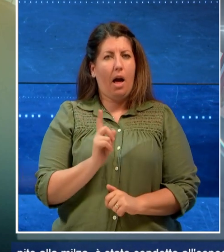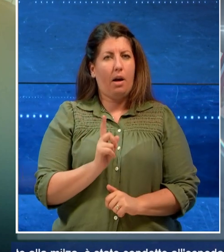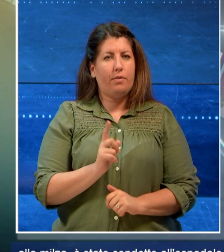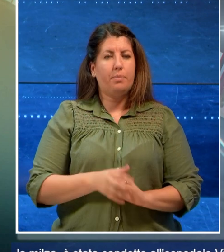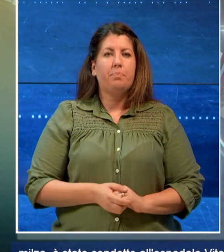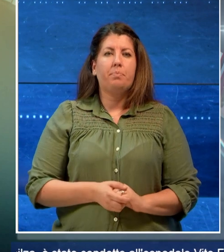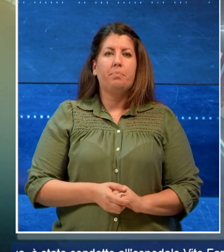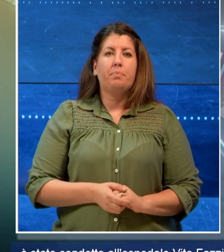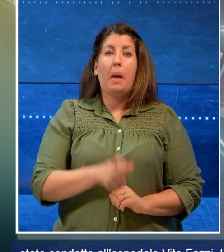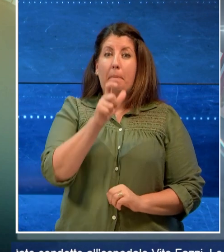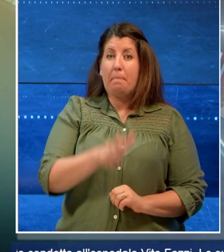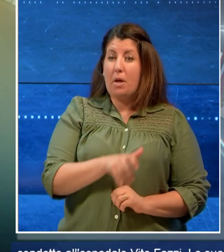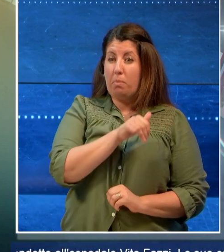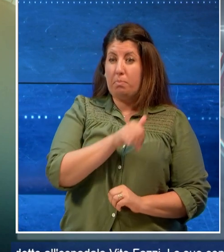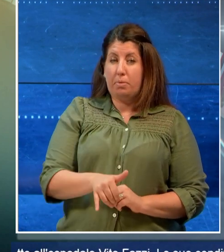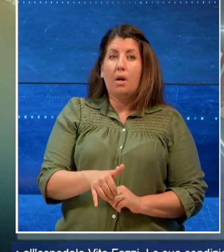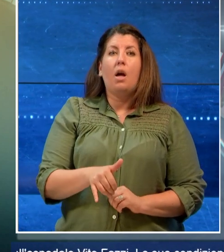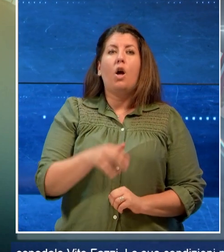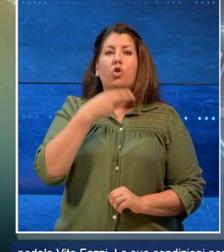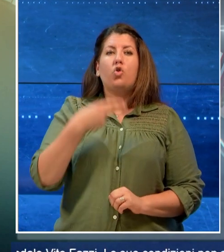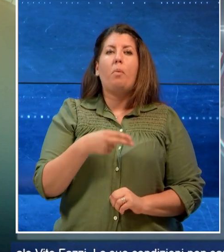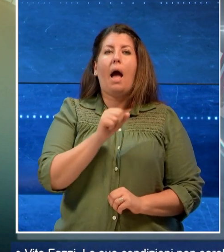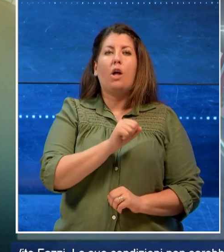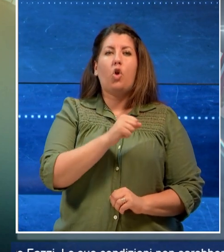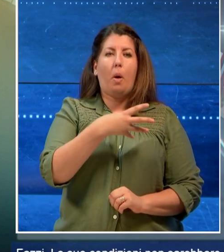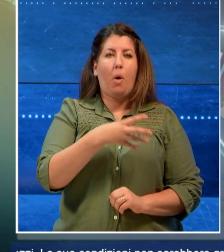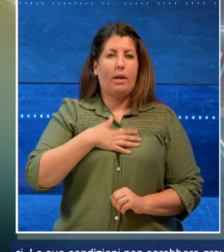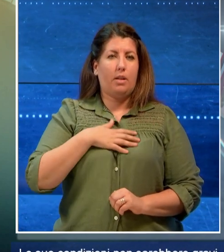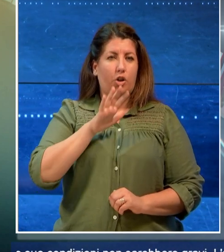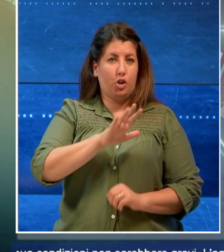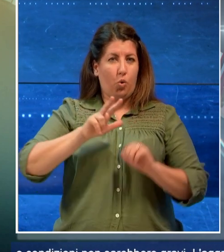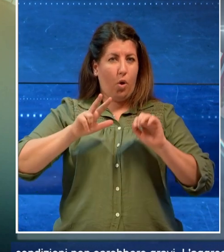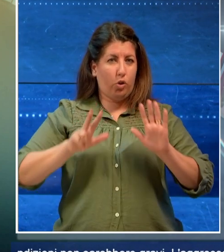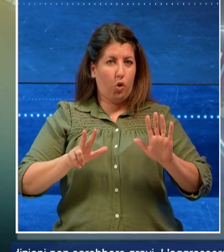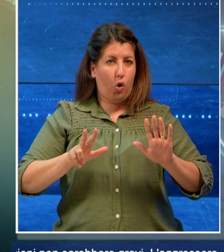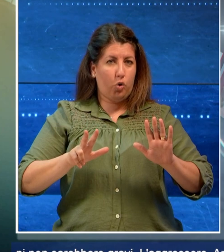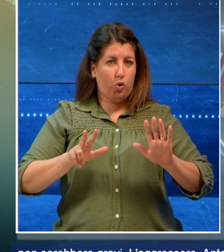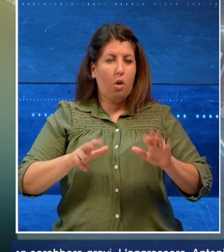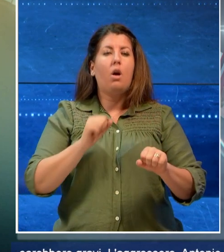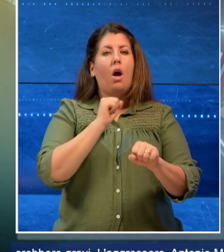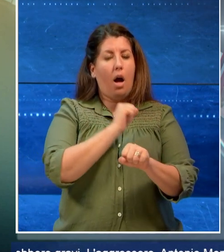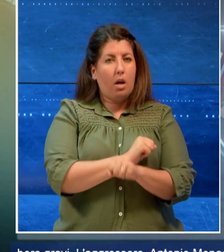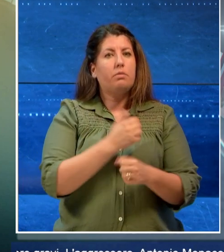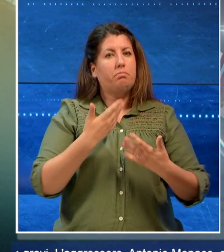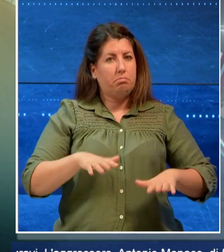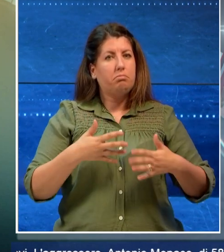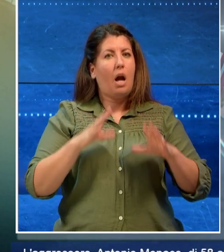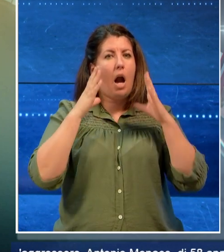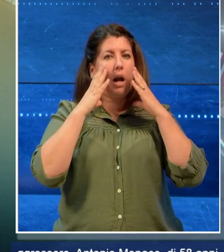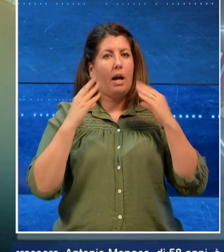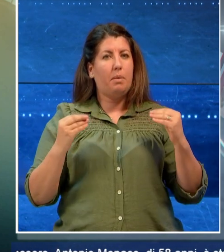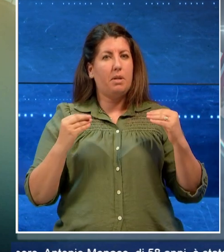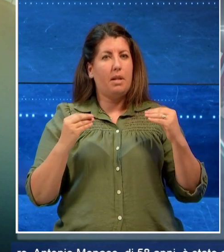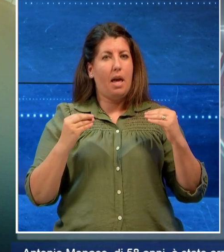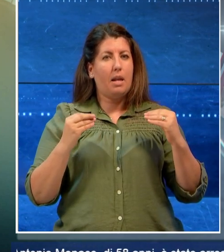'aggressore Antonio Monaco di 58 anni è stato arrestato dai carabinieri